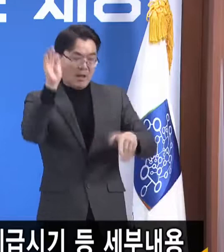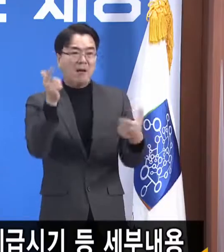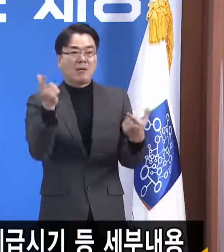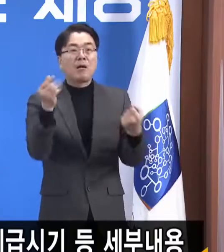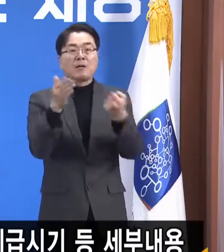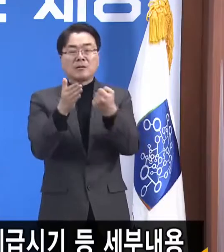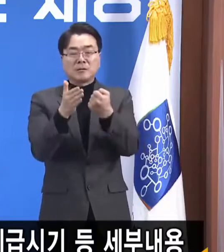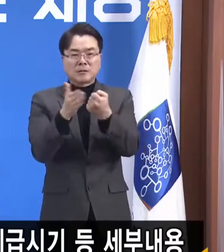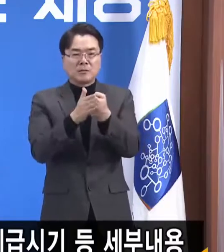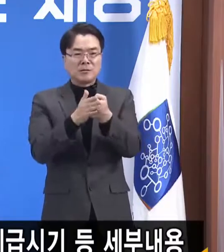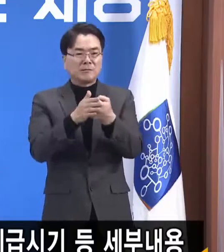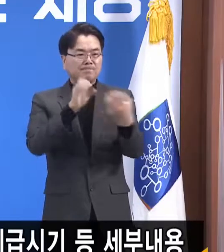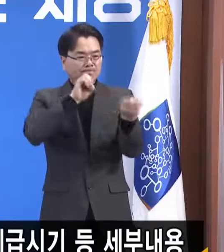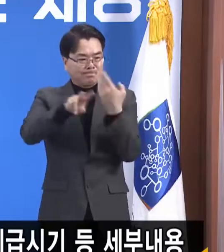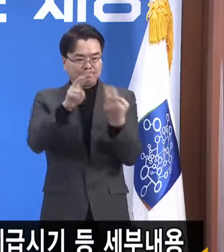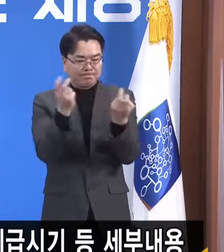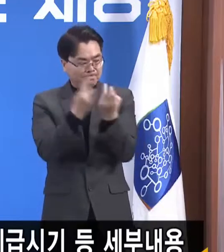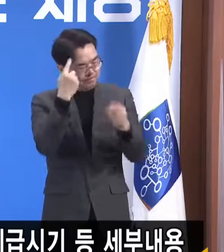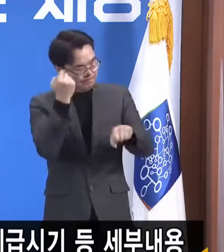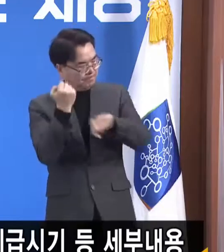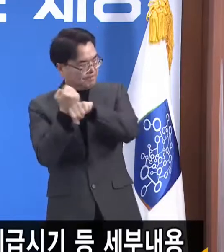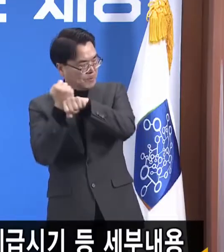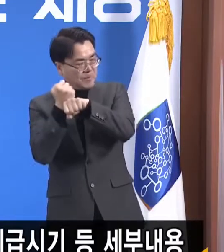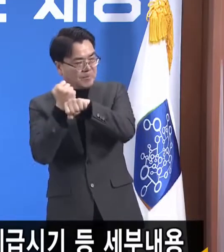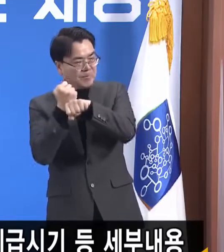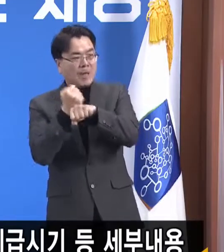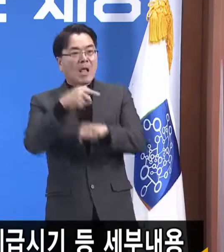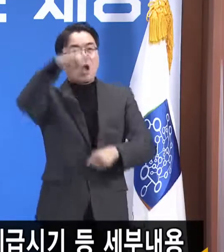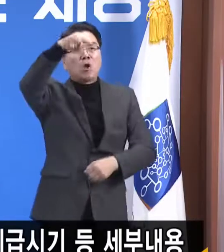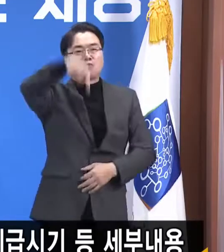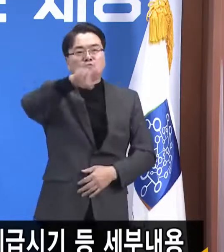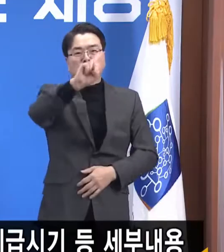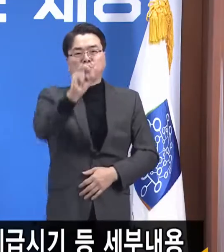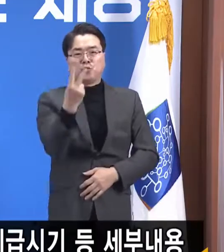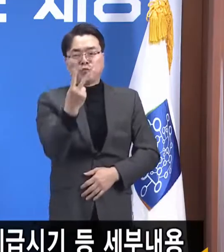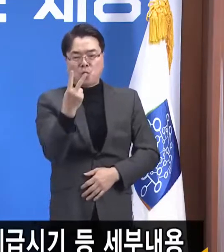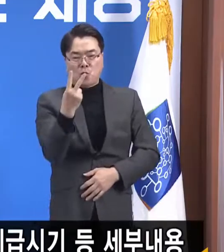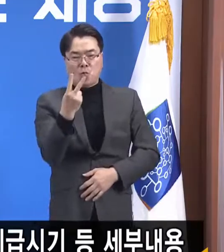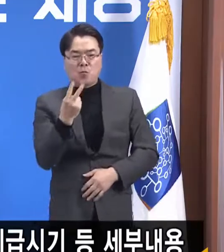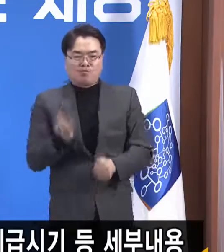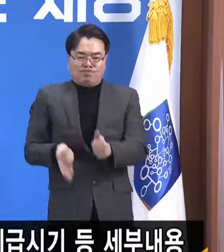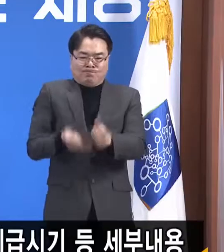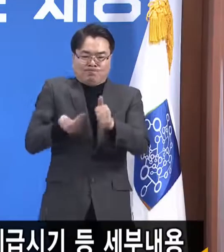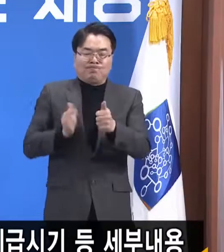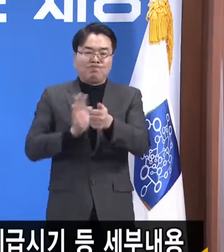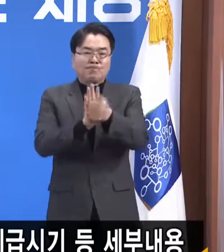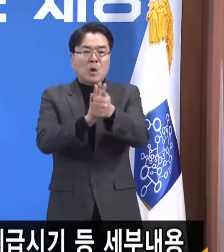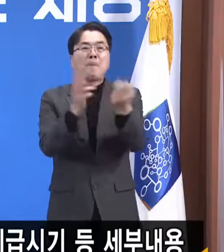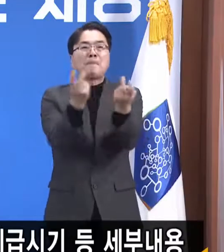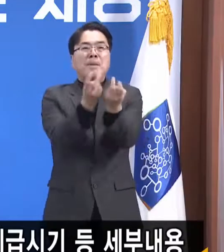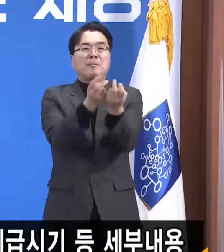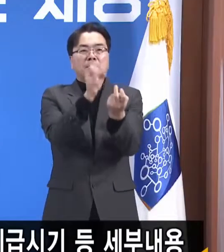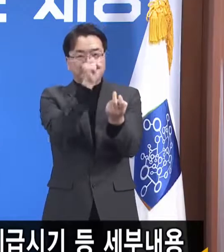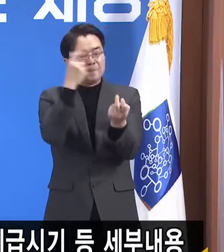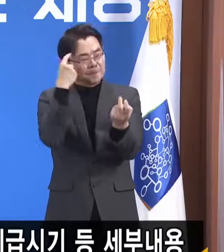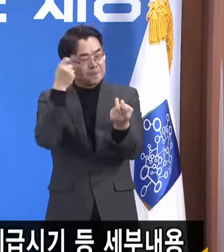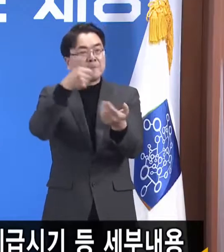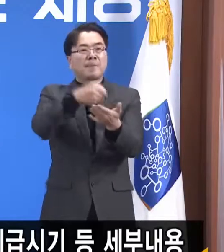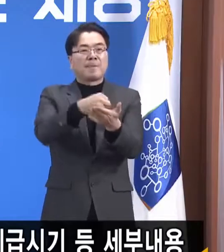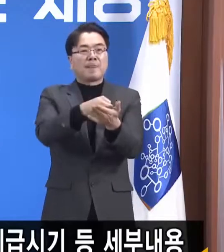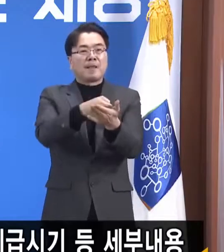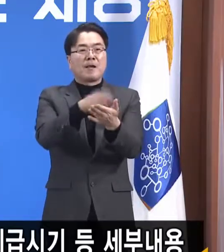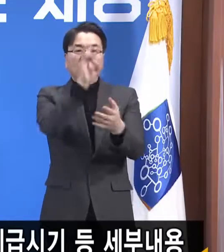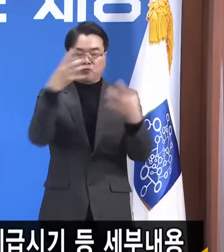촉진하는 데에 초점이 맞춰져야 된다는 것입니다. 경기를 조절하는 정부의